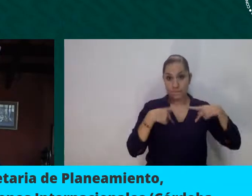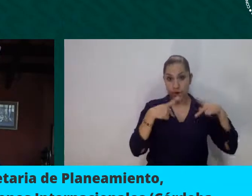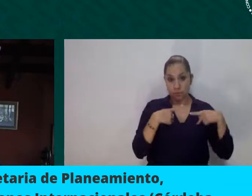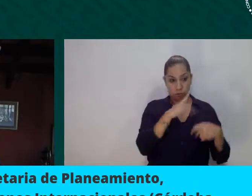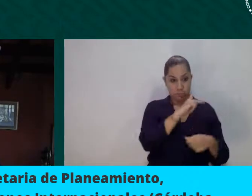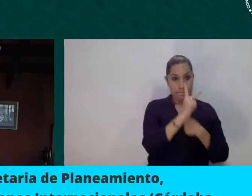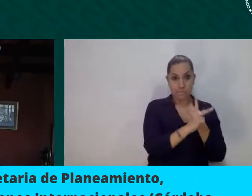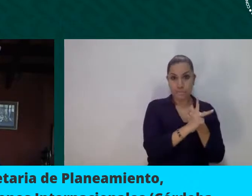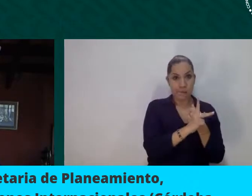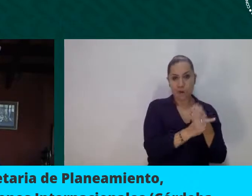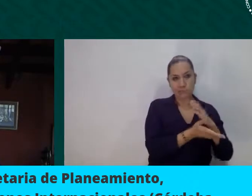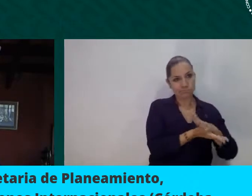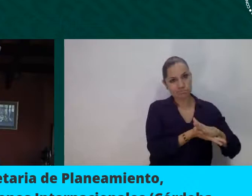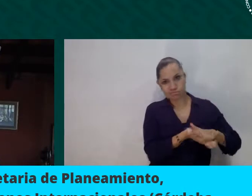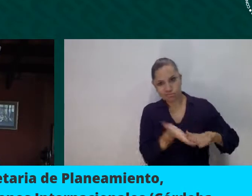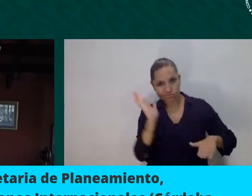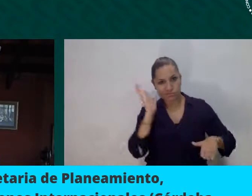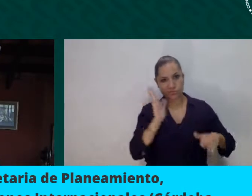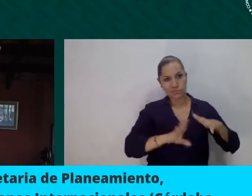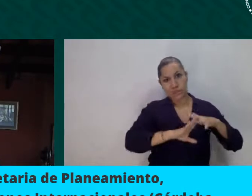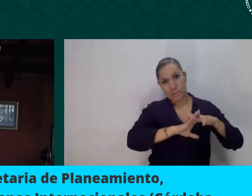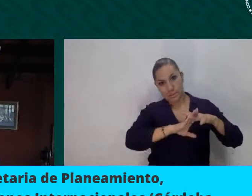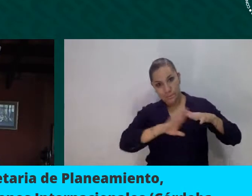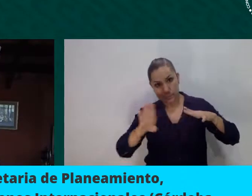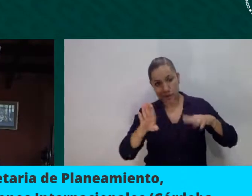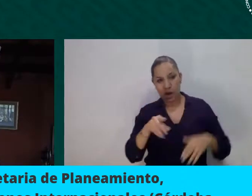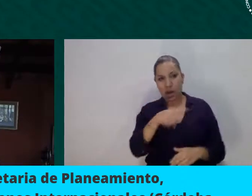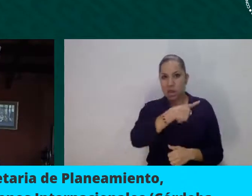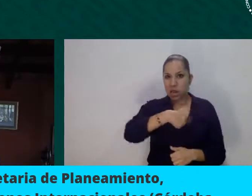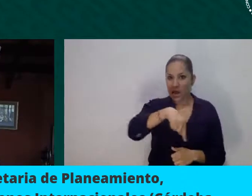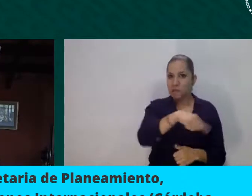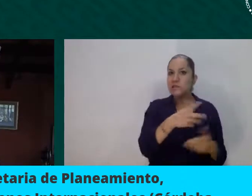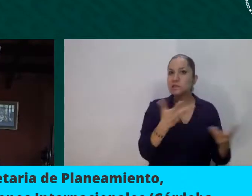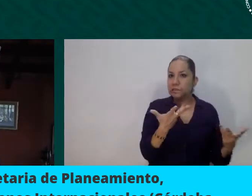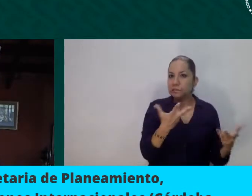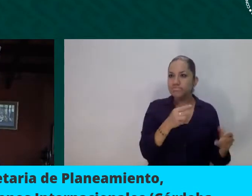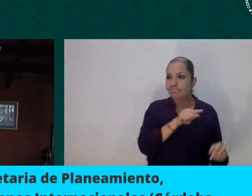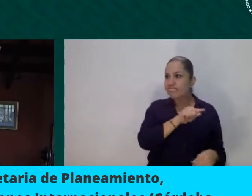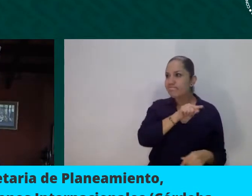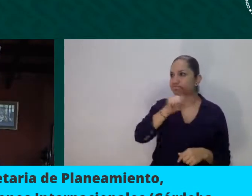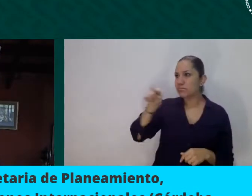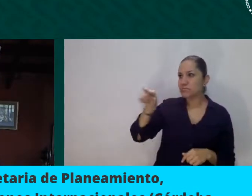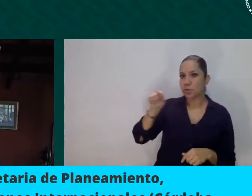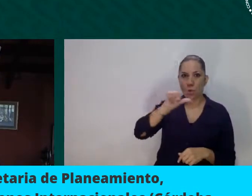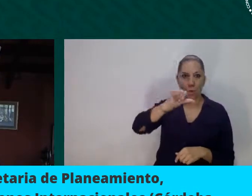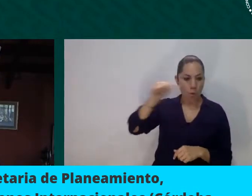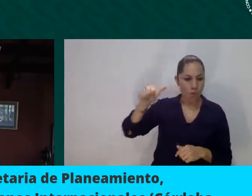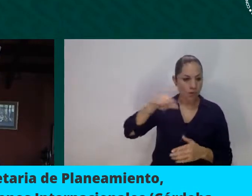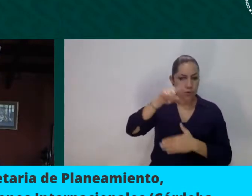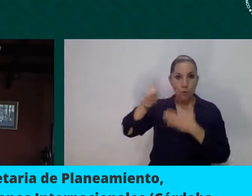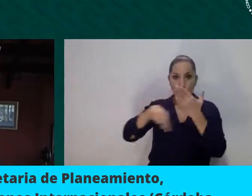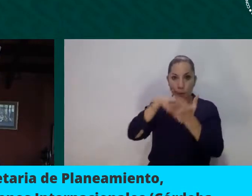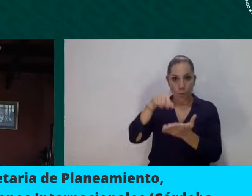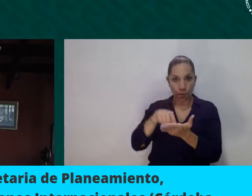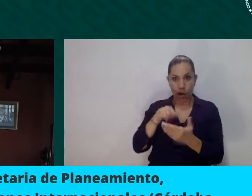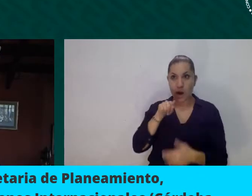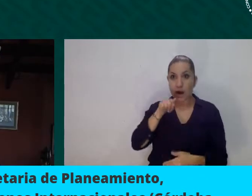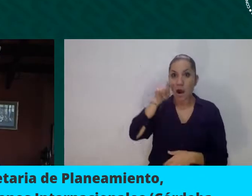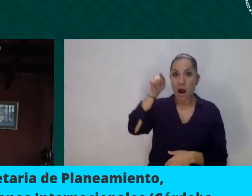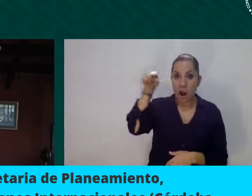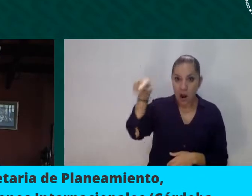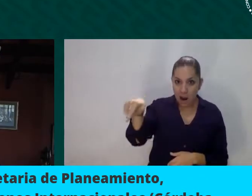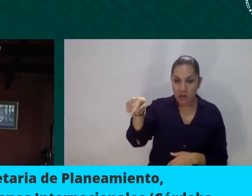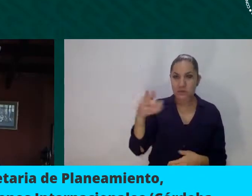han tenido que huir a otros hogares, han sufrido con un efecto más profundo las consecuencias de esta pandemia. En primer